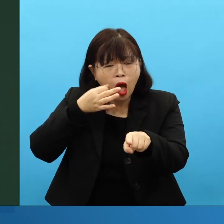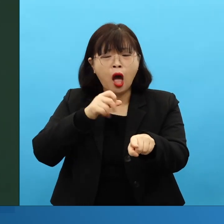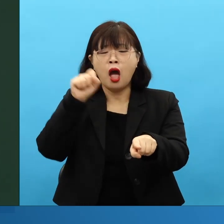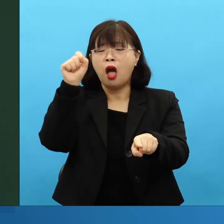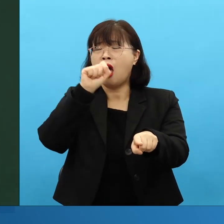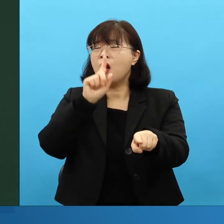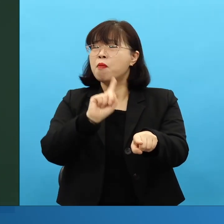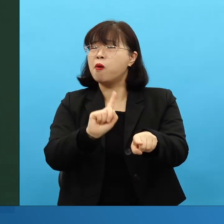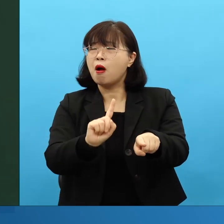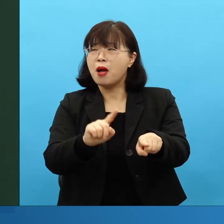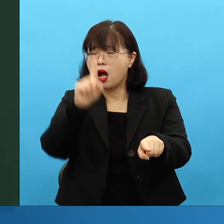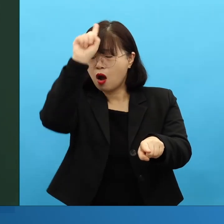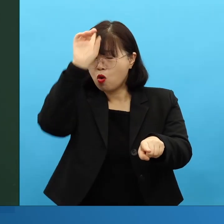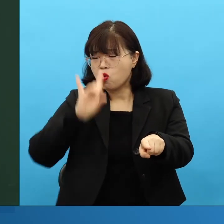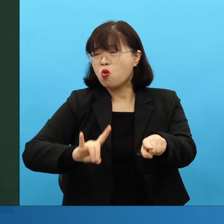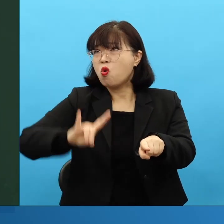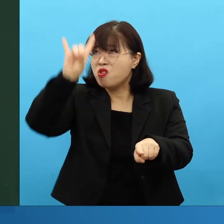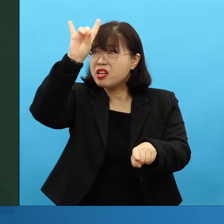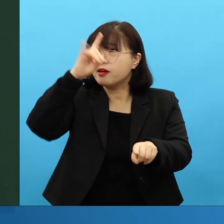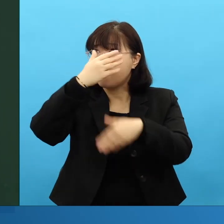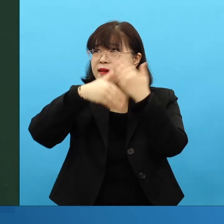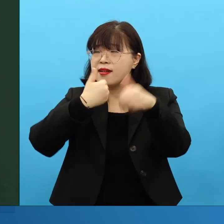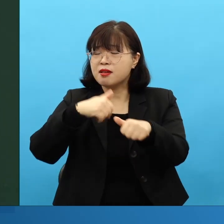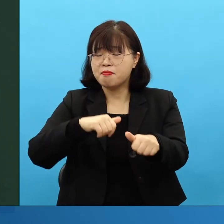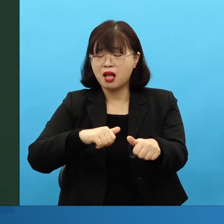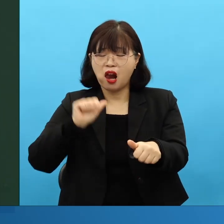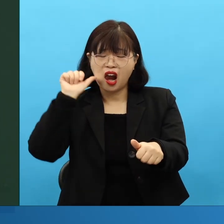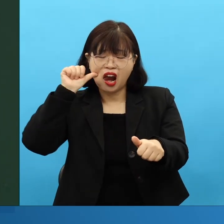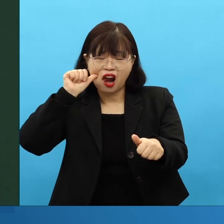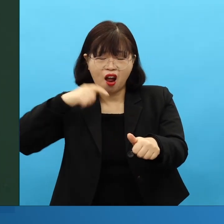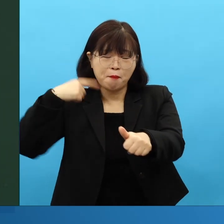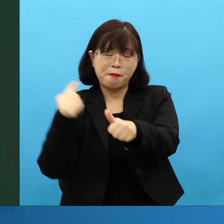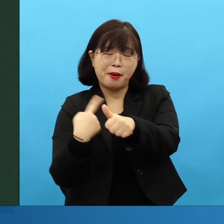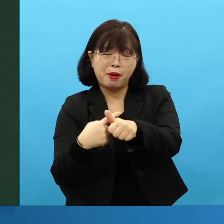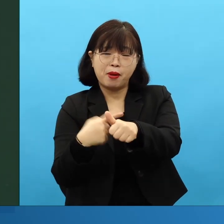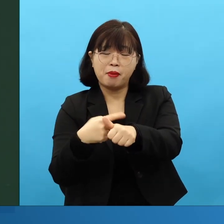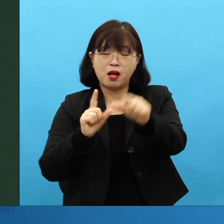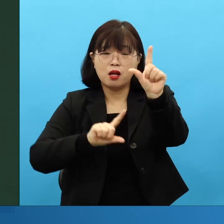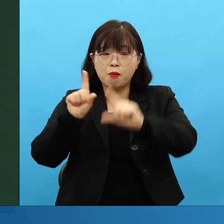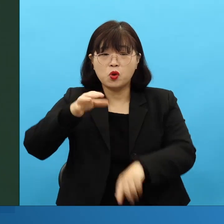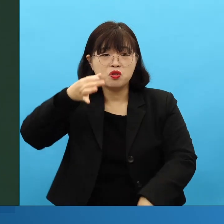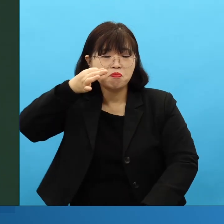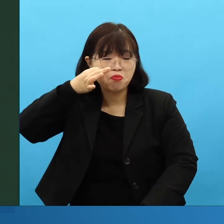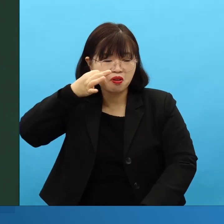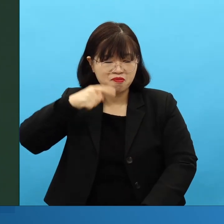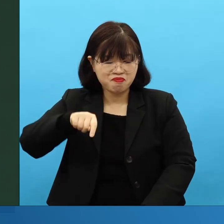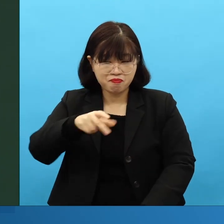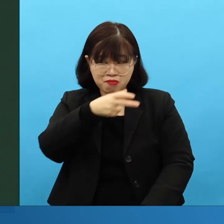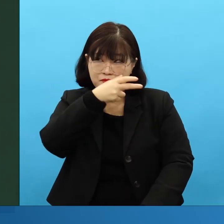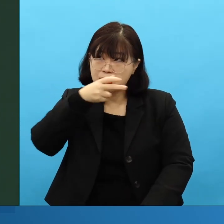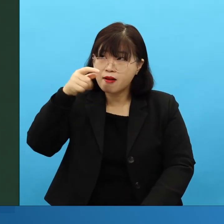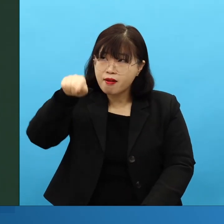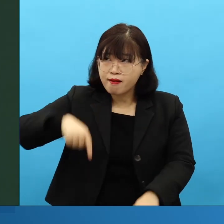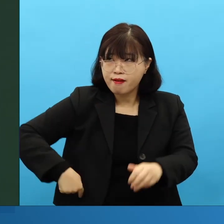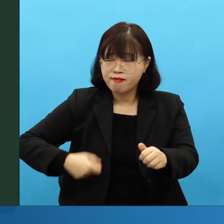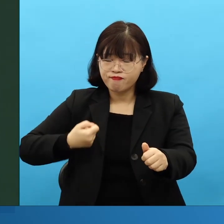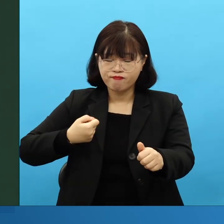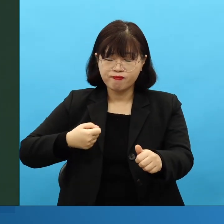그 뒤에 무슨 일이 벌어졌습니까? 여러분이 후대 하나 키우는 것은, 언론 보기는 별거 아닌 것처럼 보이지만요,